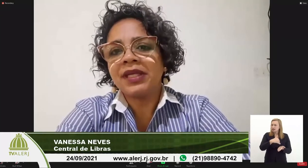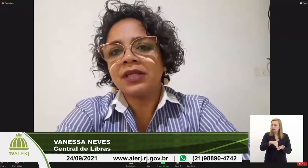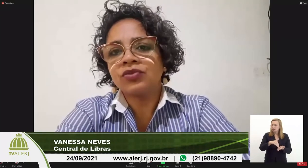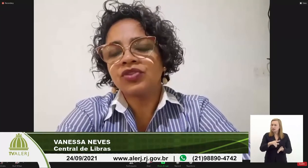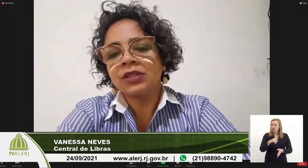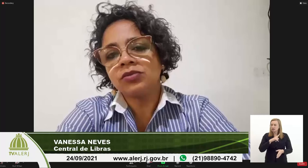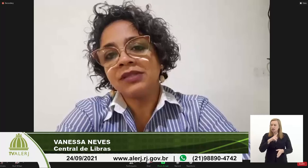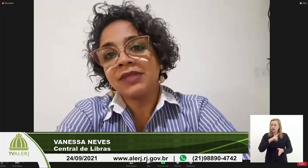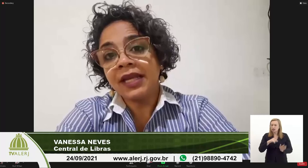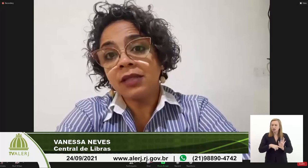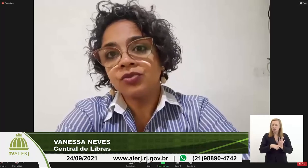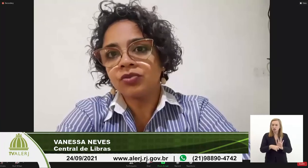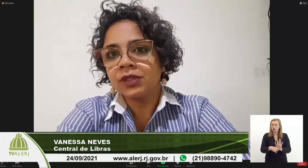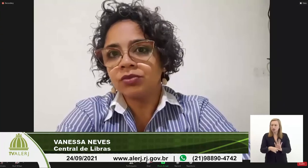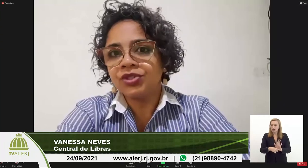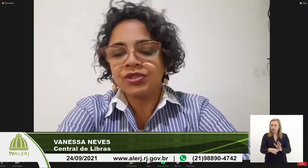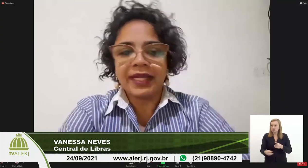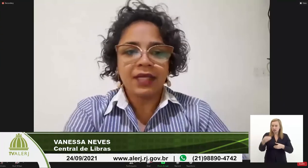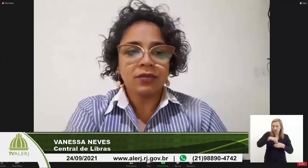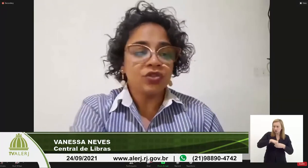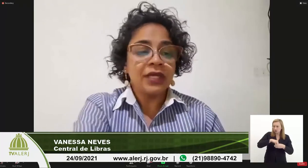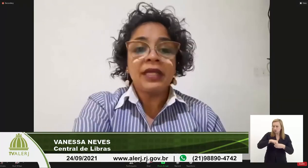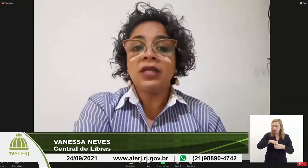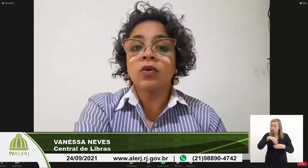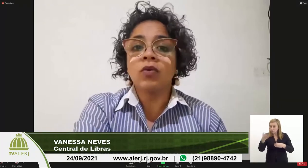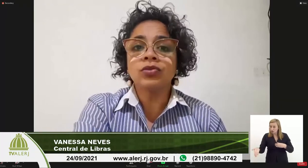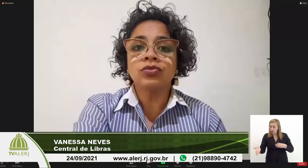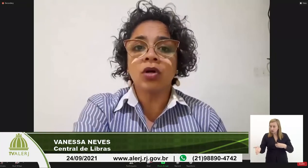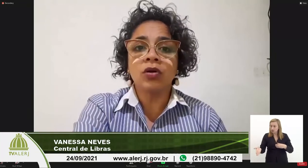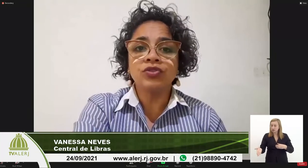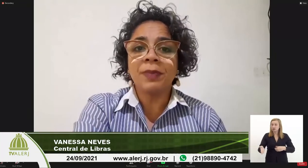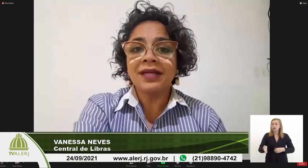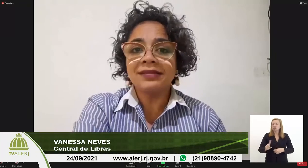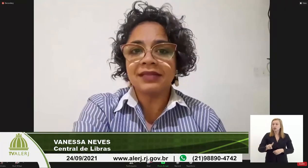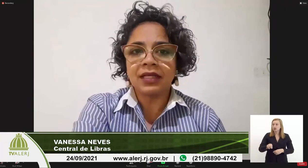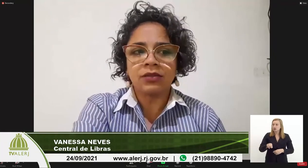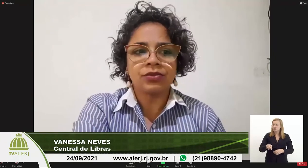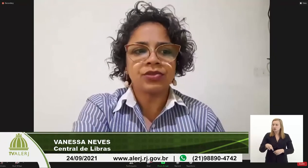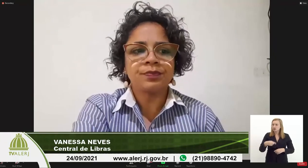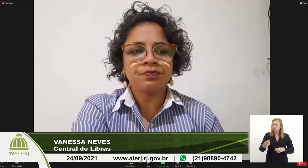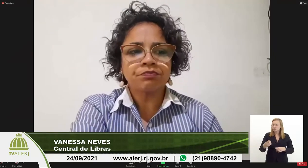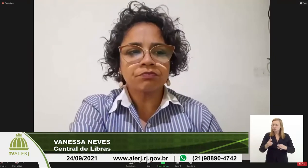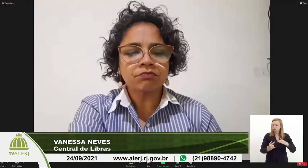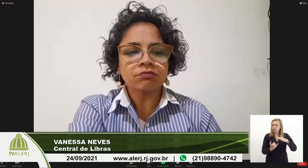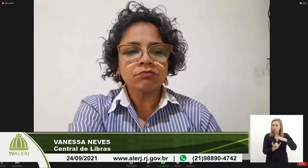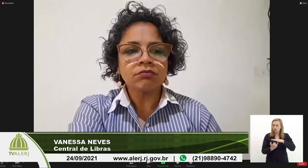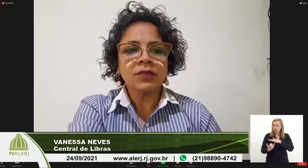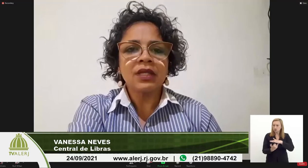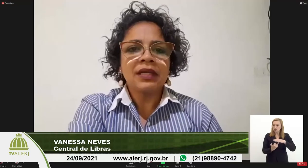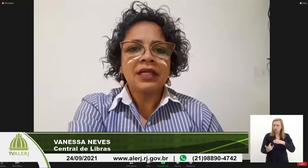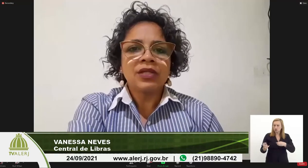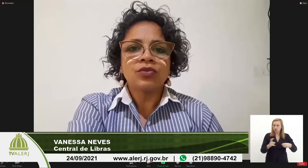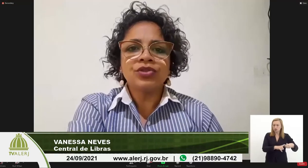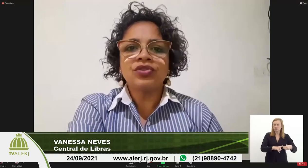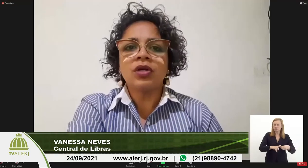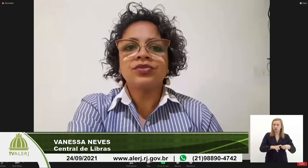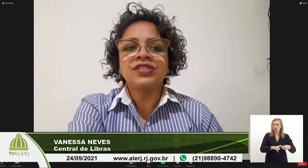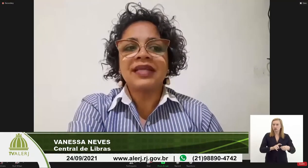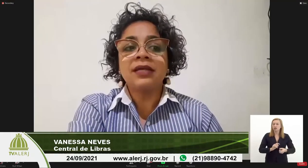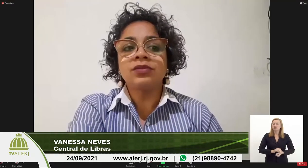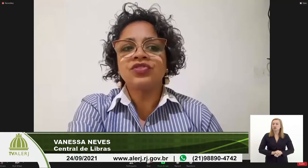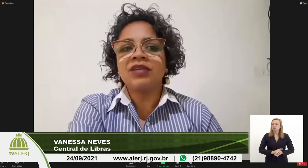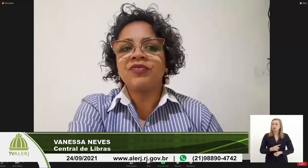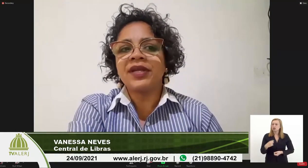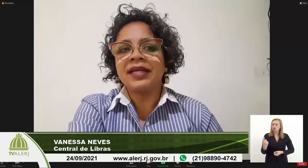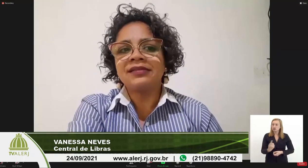atendimentos tanto internos quanto externos e com outros órgãos parceiros nos nossos